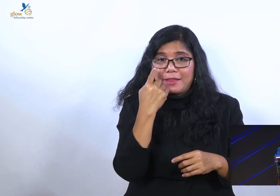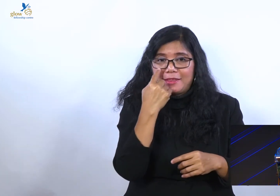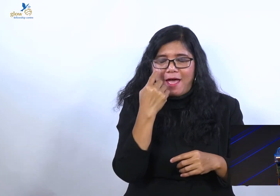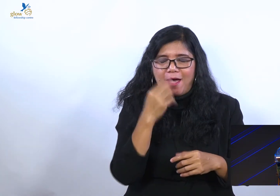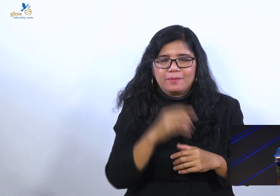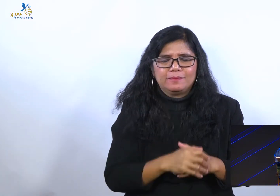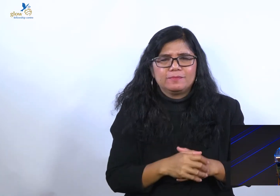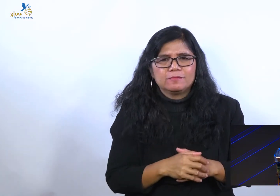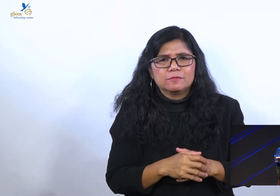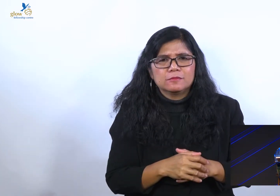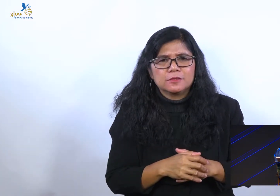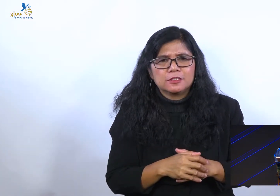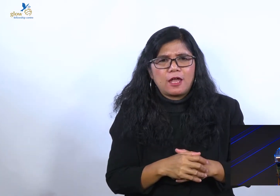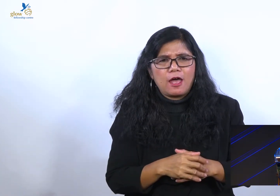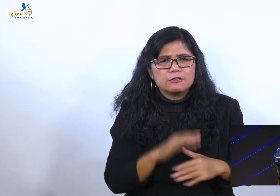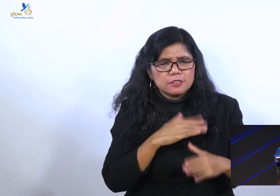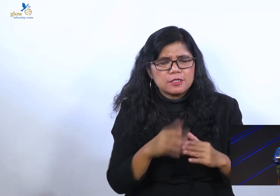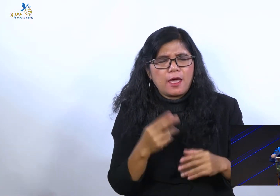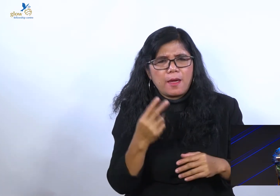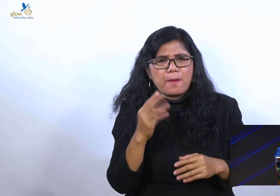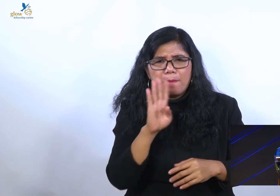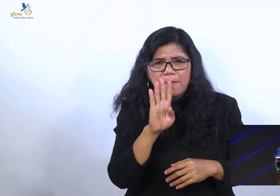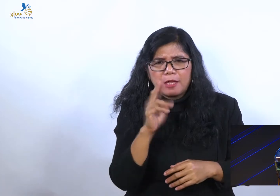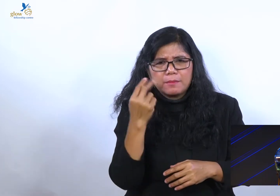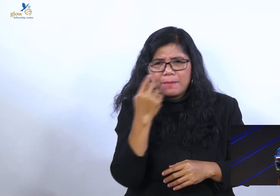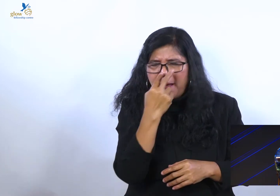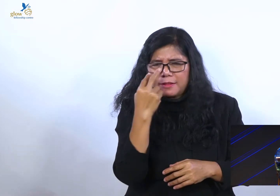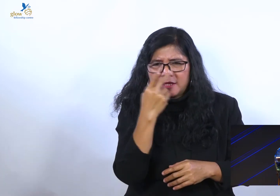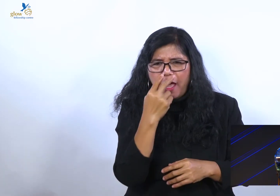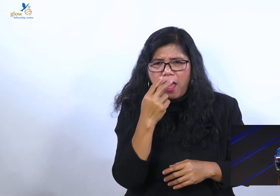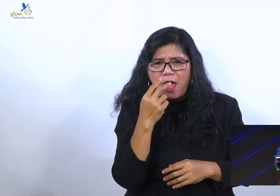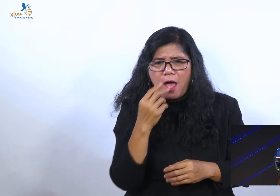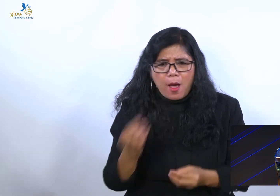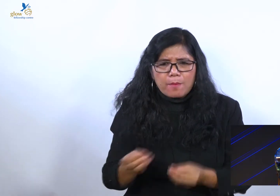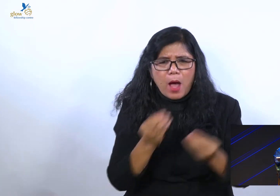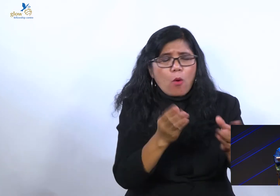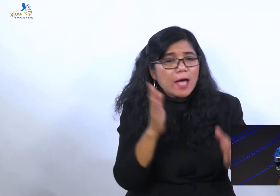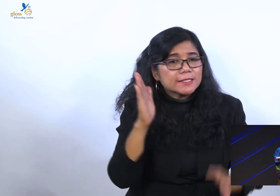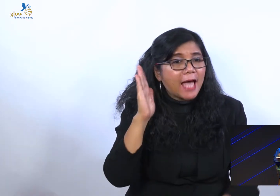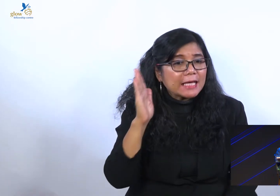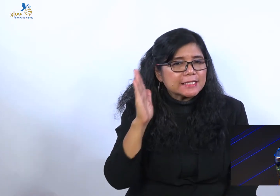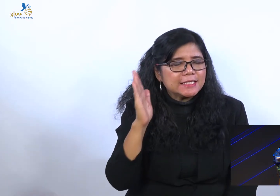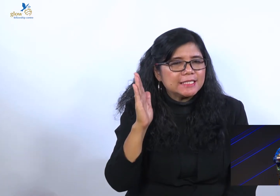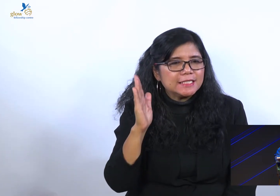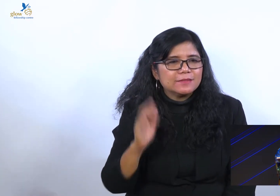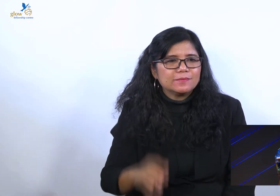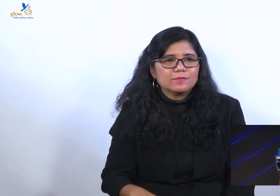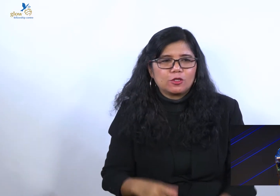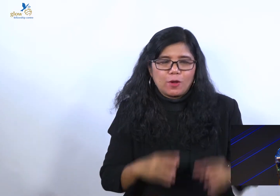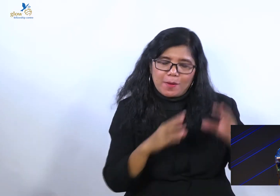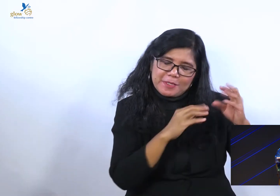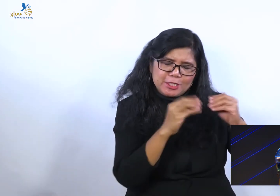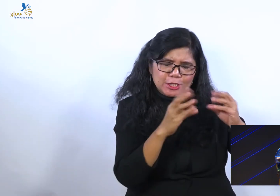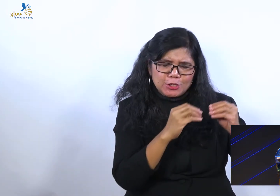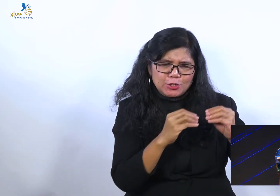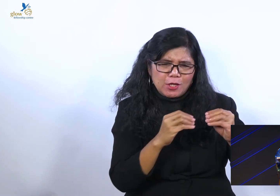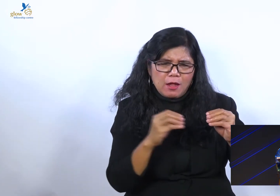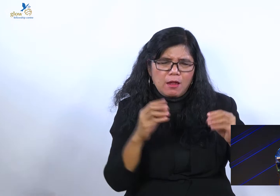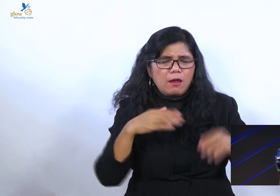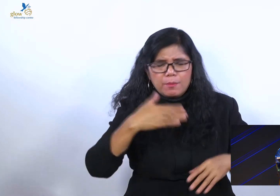Setelah selesai panggil empat mata. Bawa saksi. Artinya kita berdiskusi lebih serius.